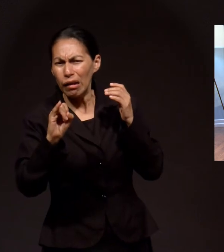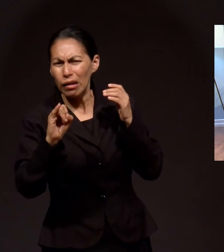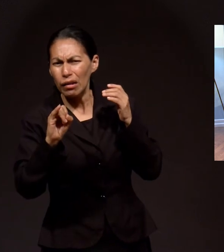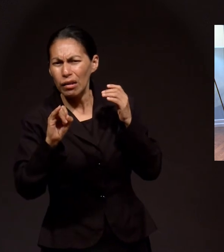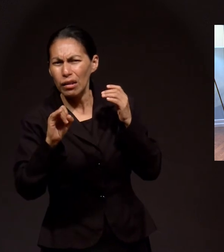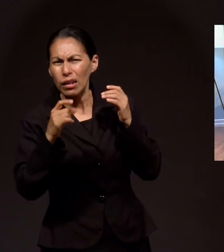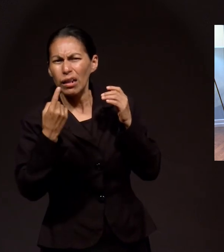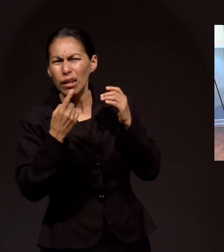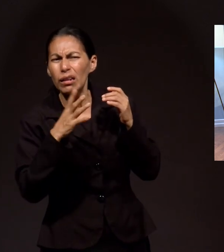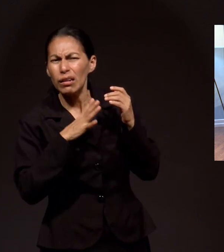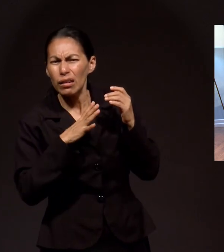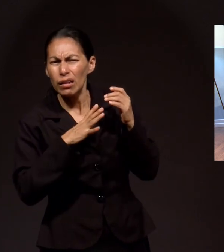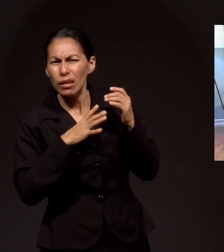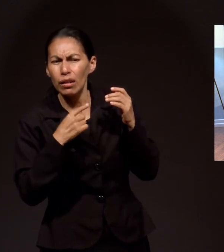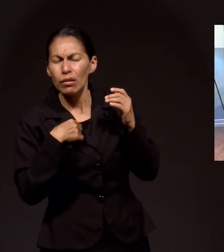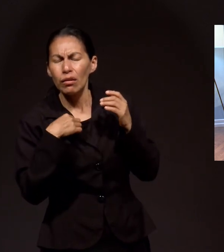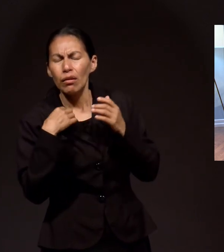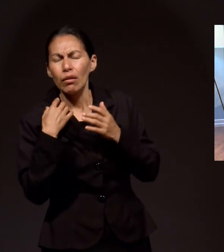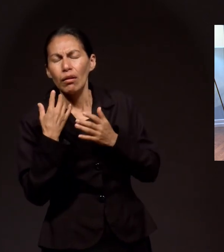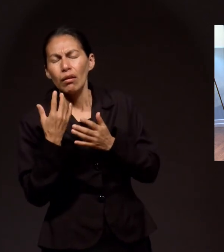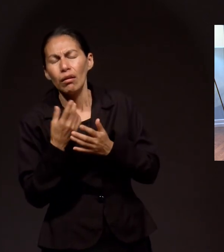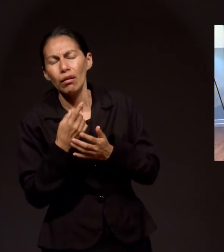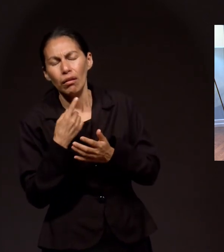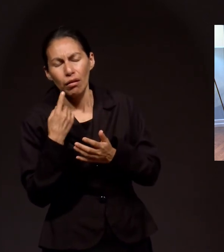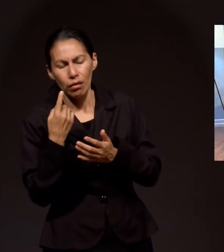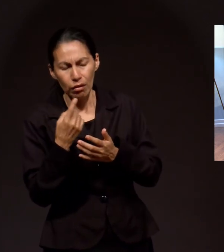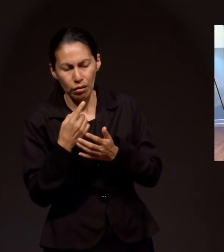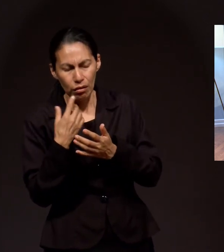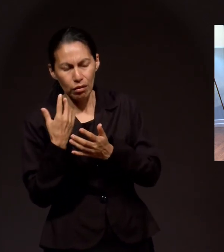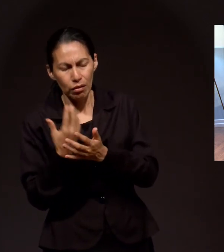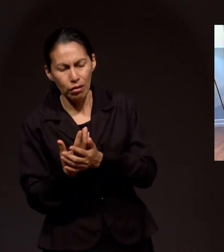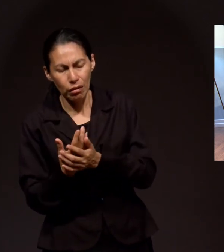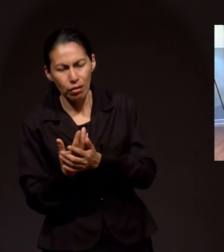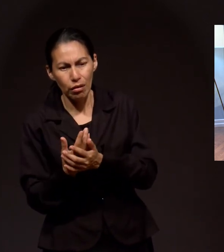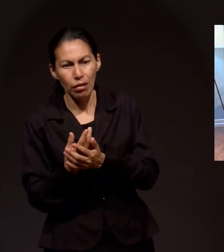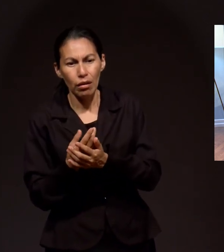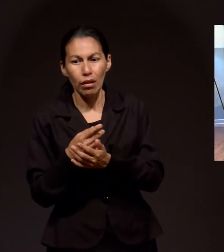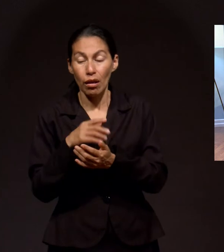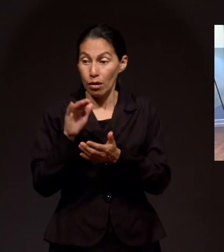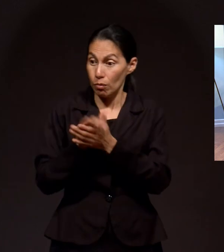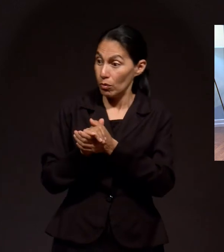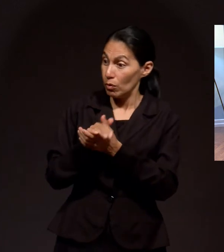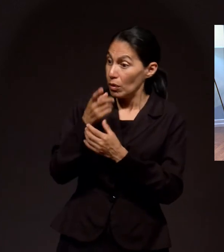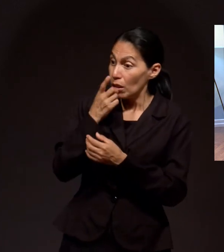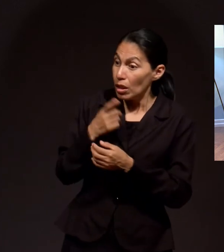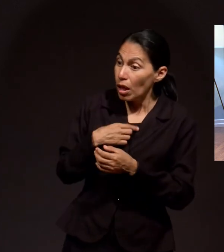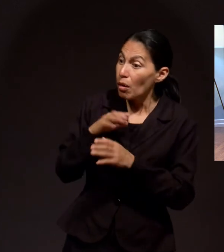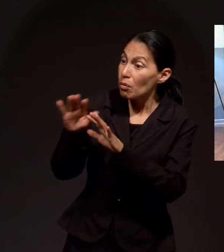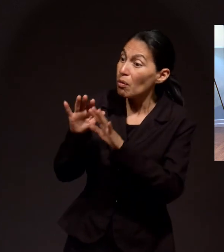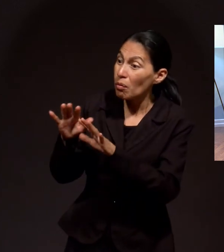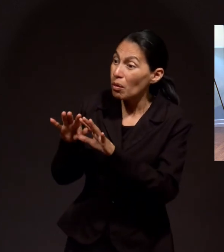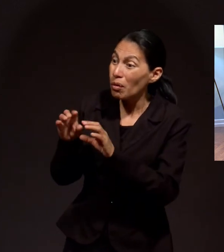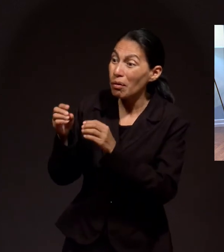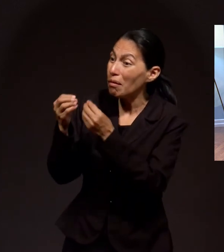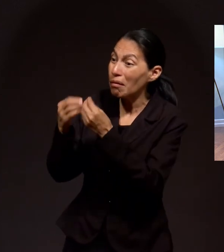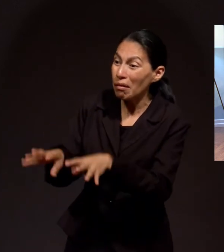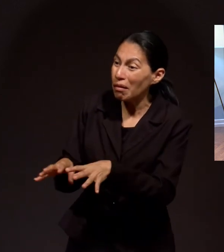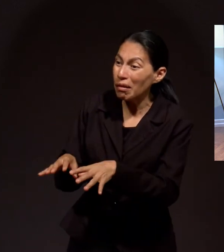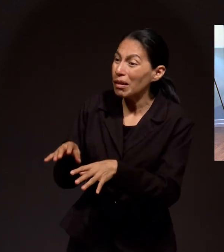esposa y mi amor me dice, ¿qué te pasa? Yo le mi amor, me estoy desmayando. Y ella empieza a decirme, mi amor, no me dejes, no te vayas. Y yo